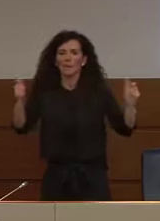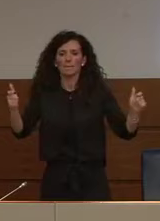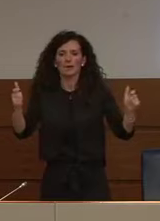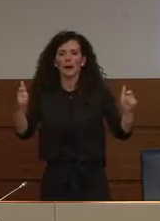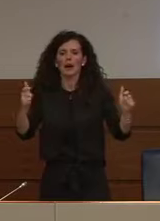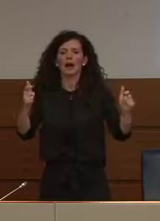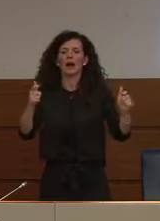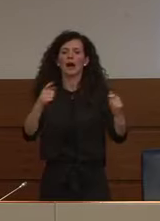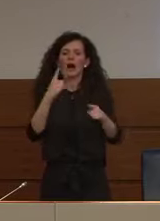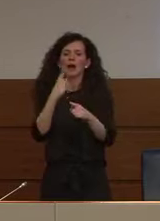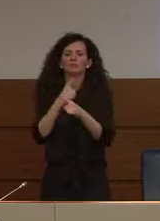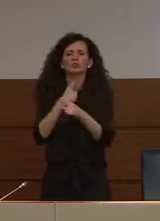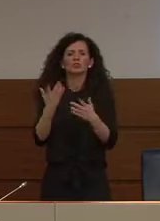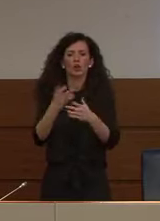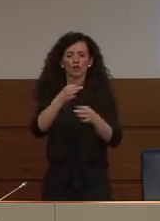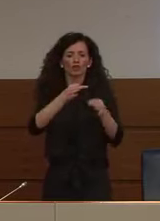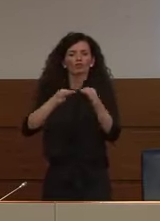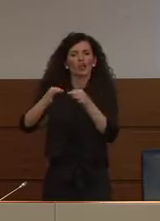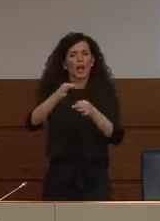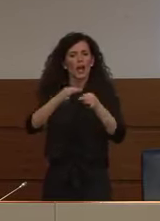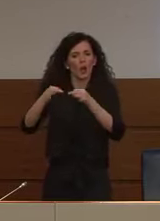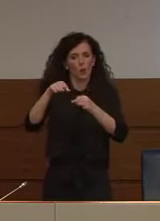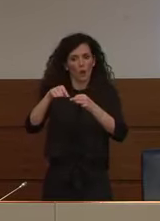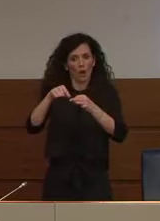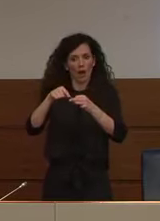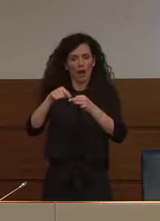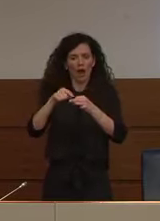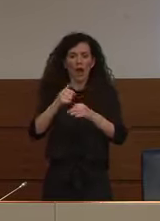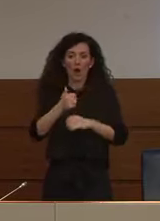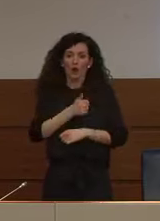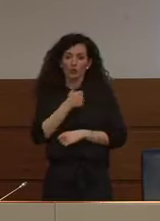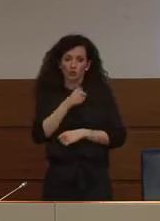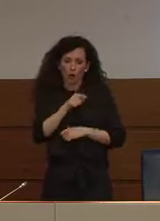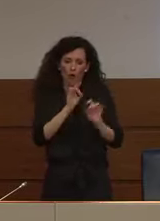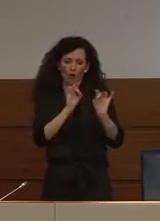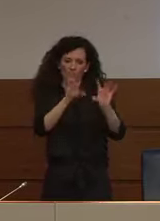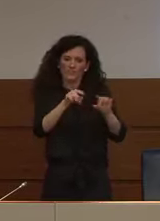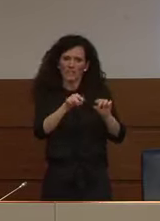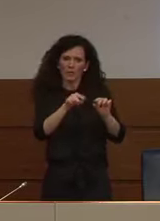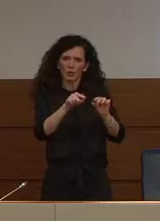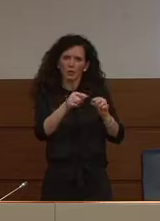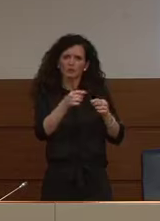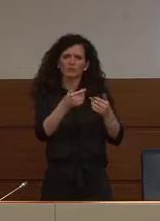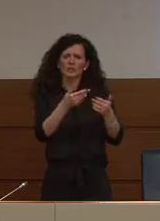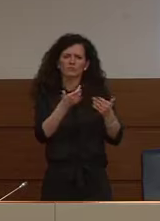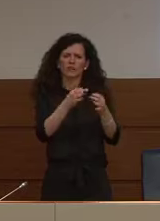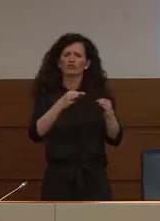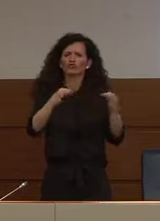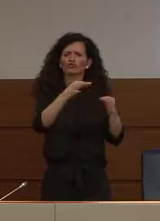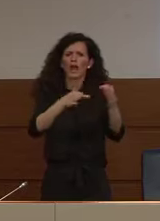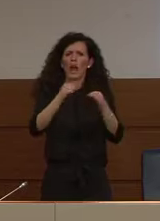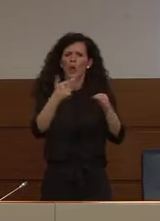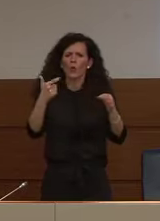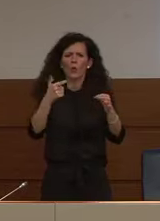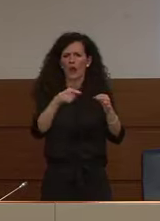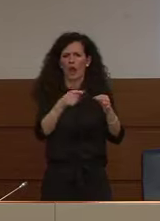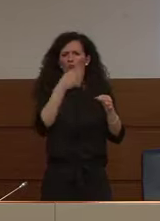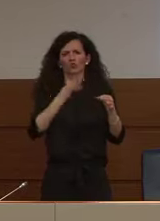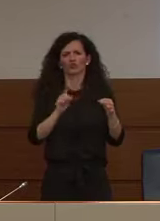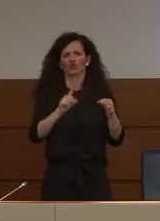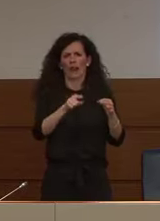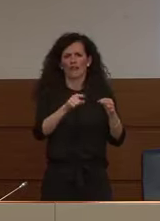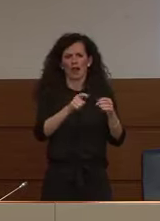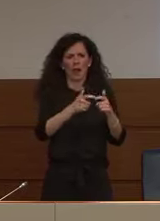di cellule da solo altrimenti non ce la fa per capirci questo è il